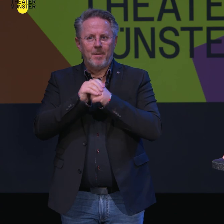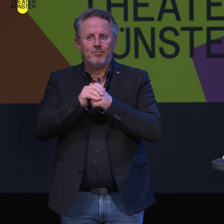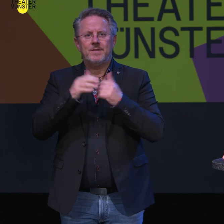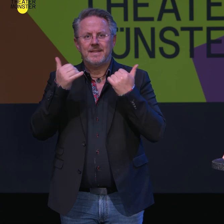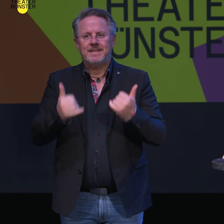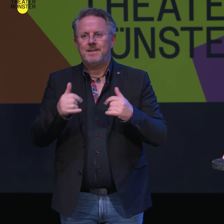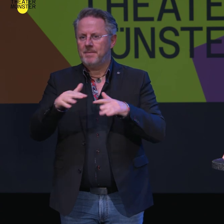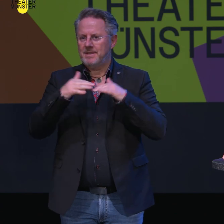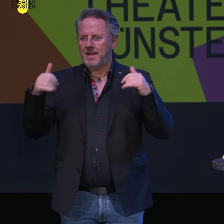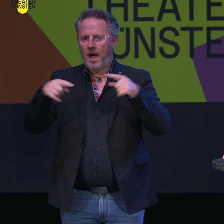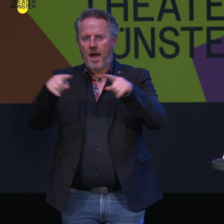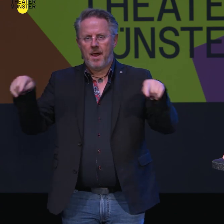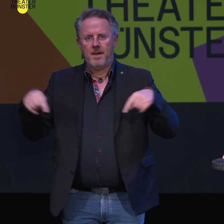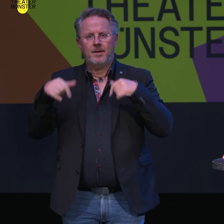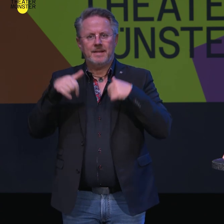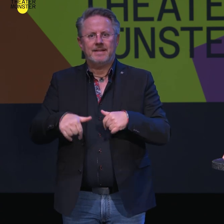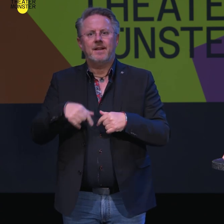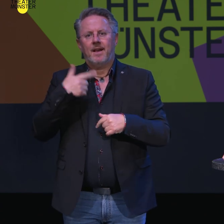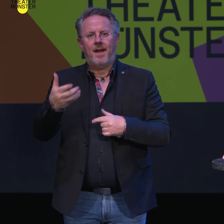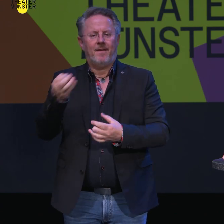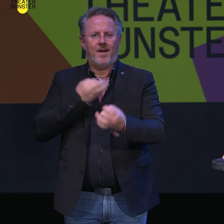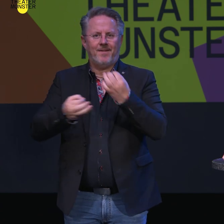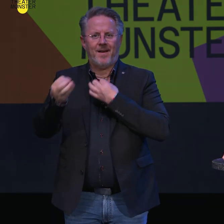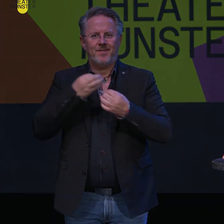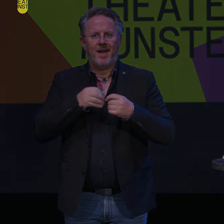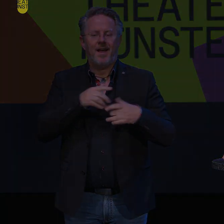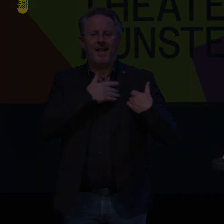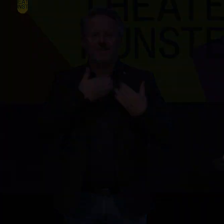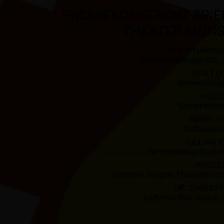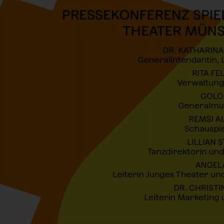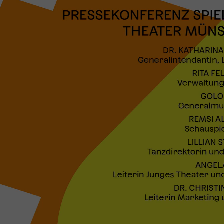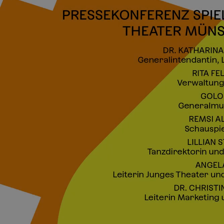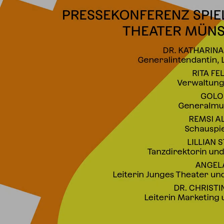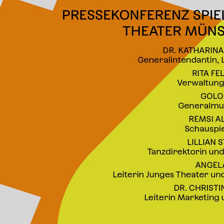diejenigen, die im Saal sind, dürfen uns gleich noch Fragen stellen. Herzlichen Dank.